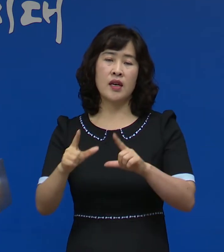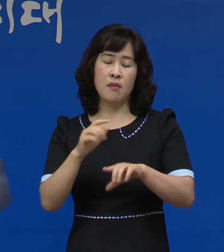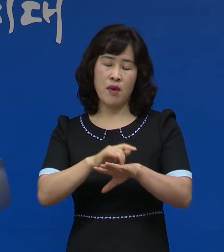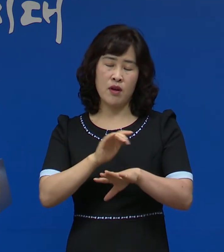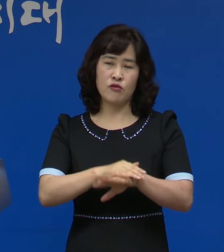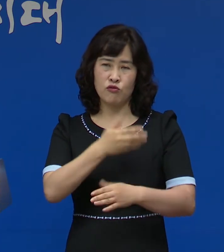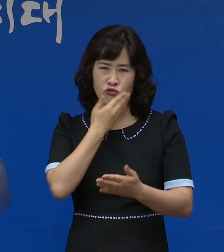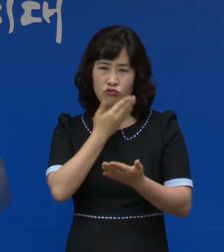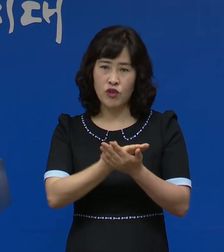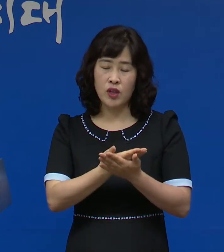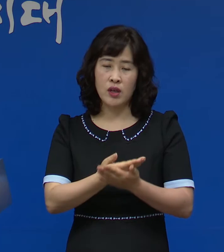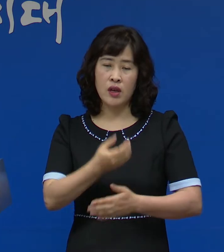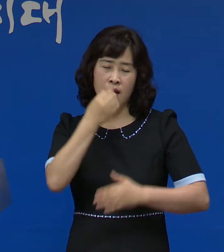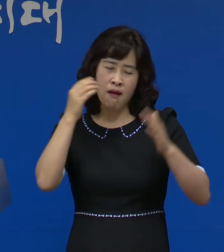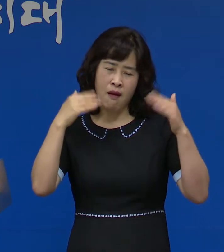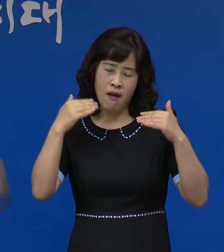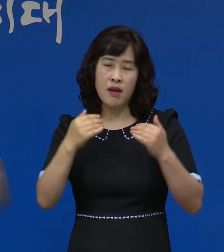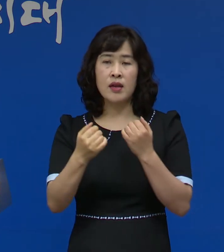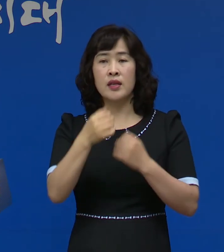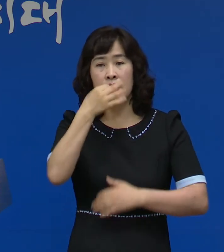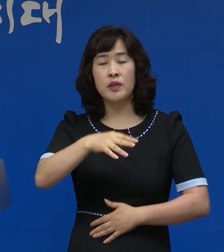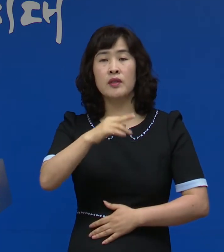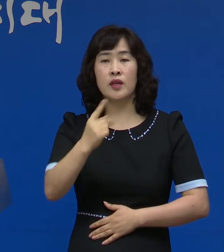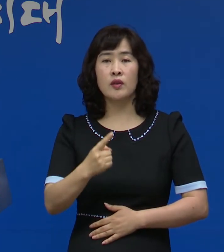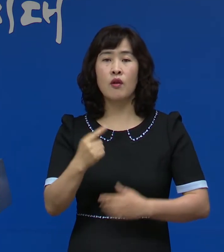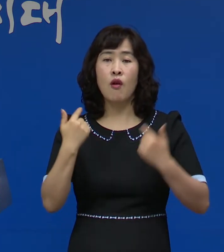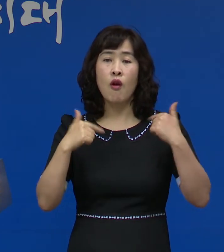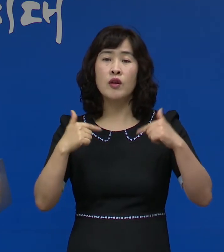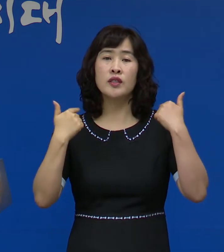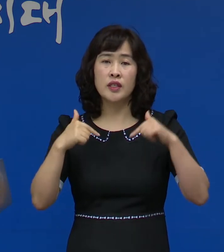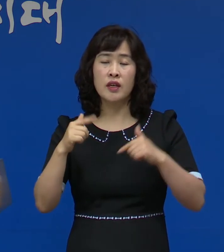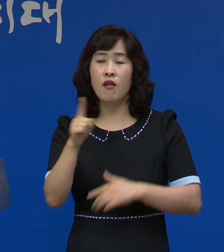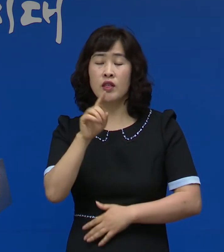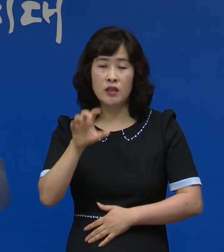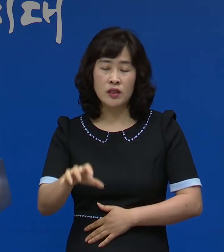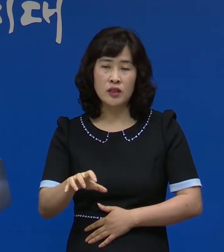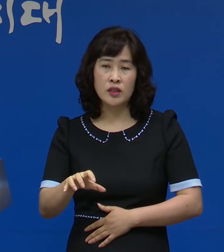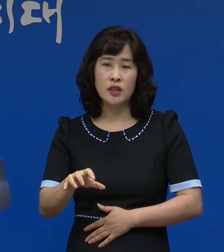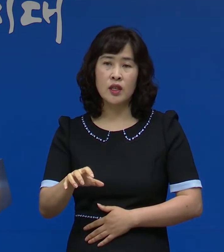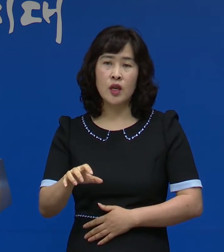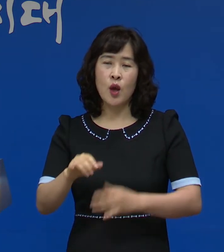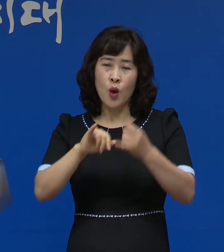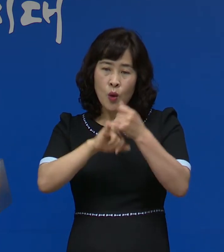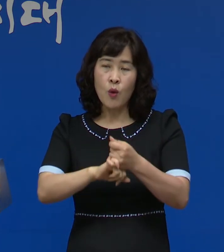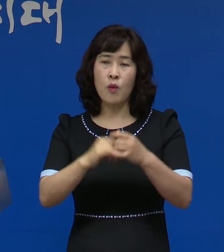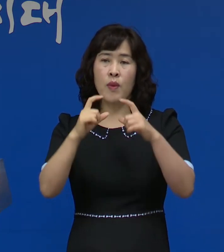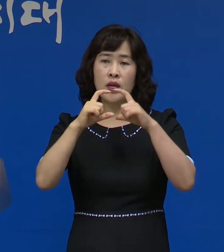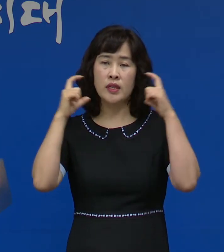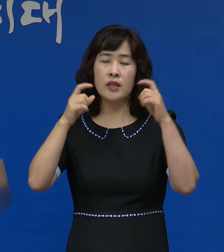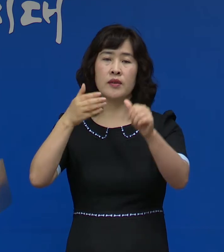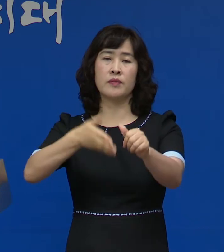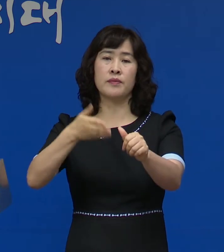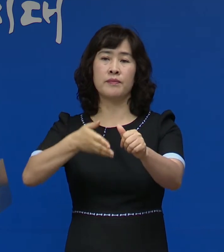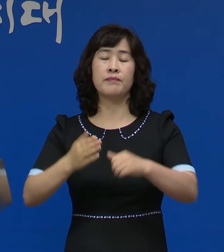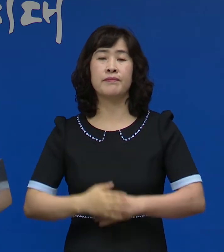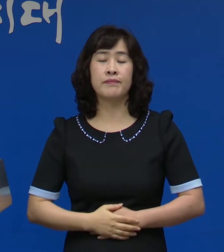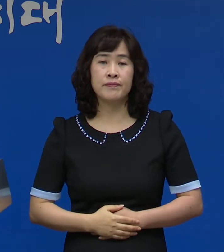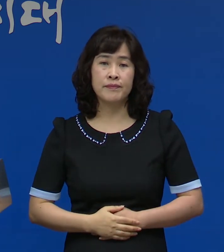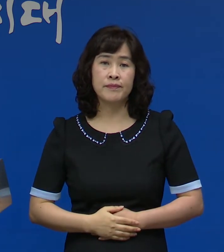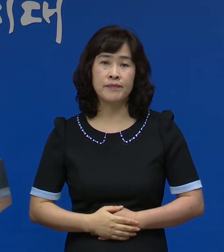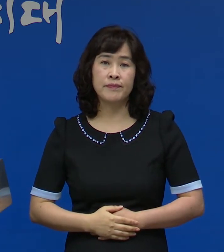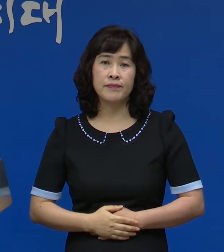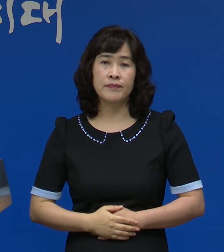무더운 날씨로 힘드시더라도 언제 어디서나 반드시 마스크를 착용해 주시기 바랍니다